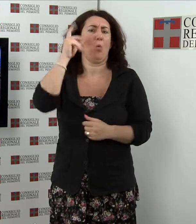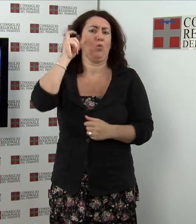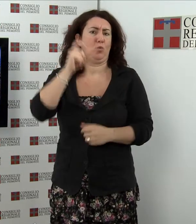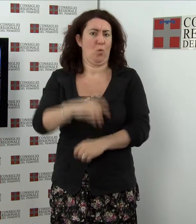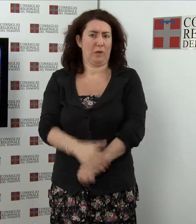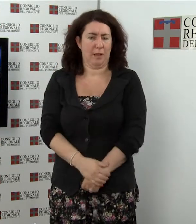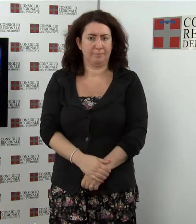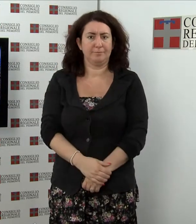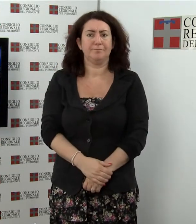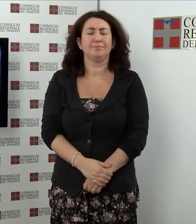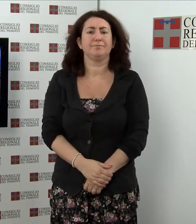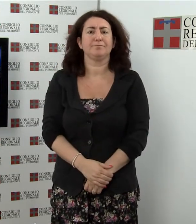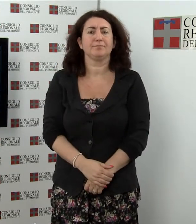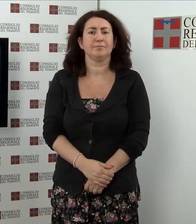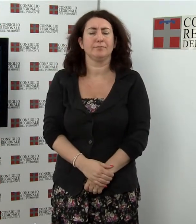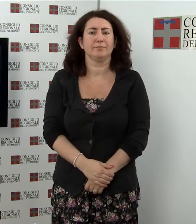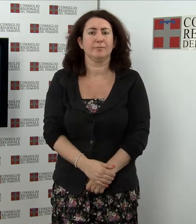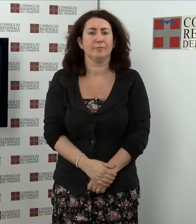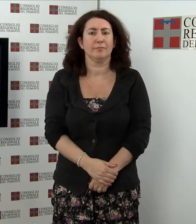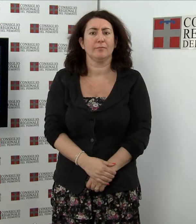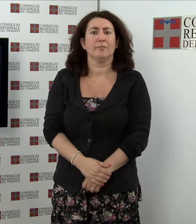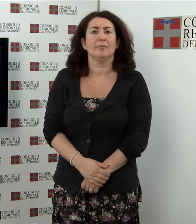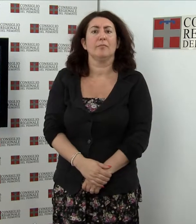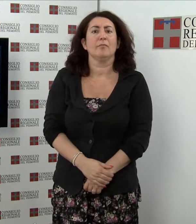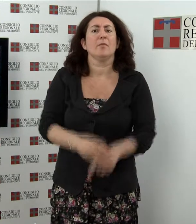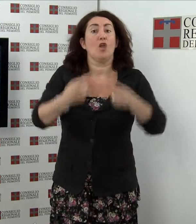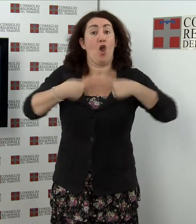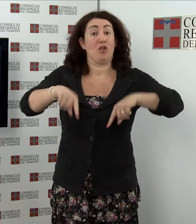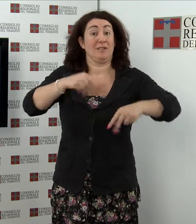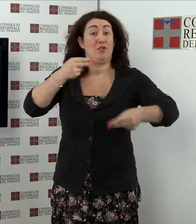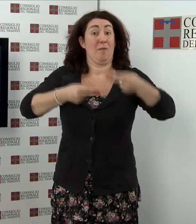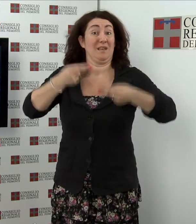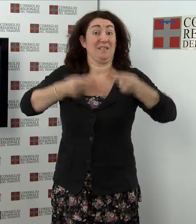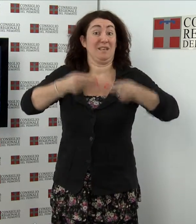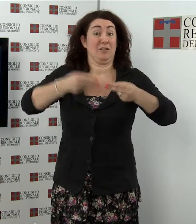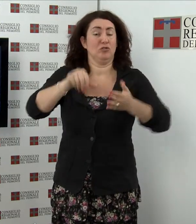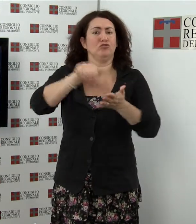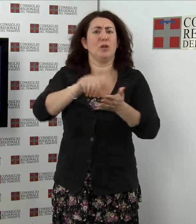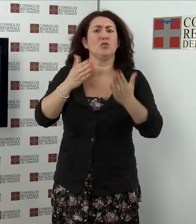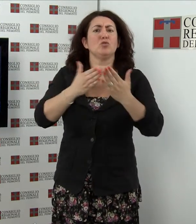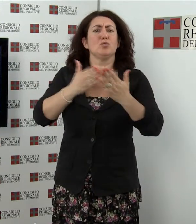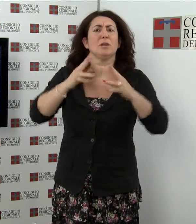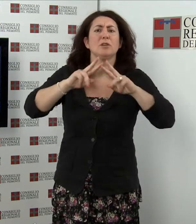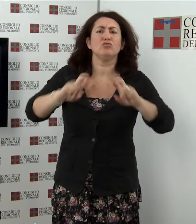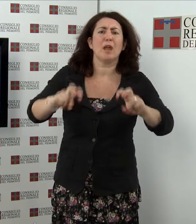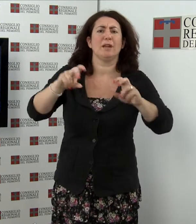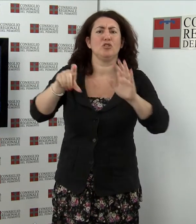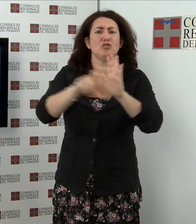Studi Architettura Militare Riduzione dei membri del Consiglio di Amministrazione del Centro Studi e Ricerche Storiche sull'Architettura Militare del